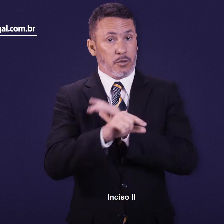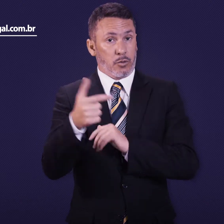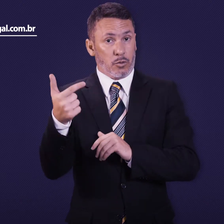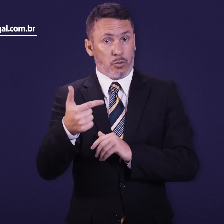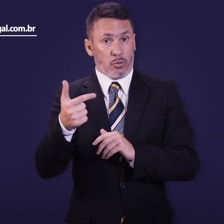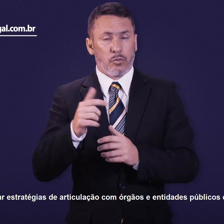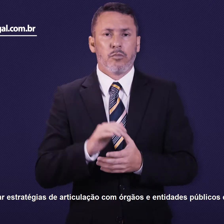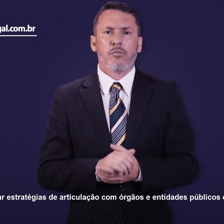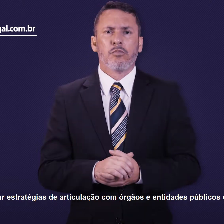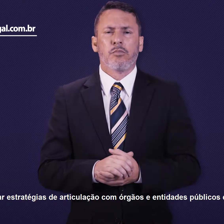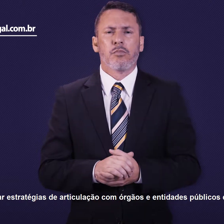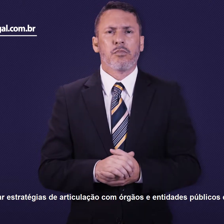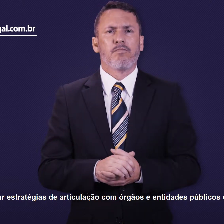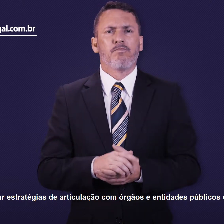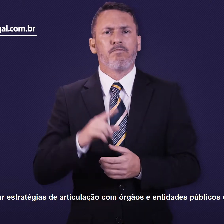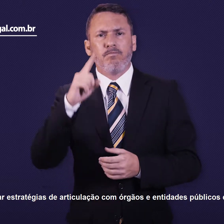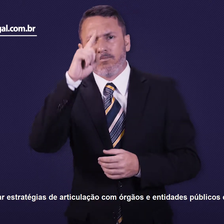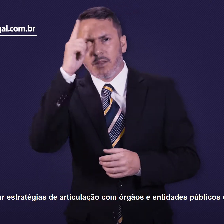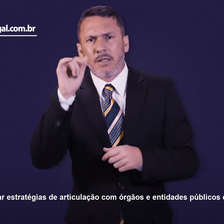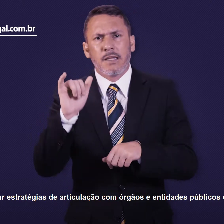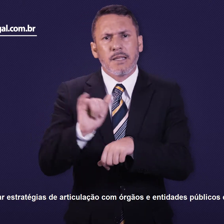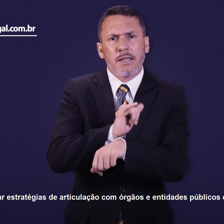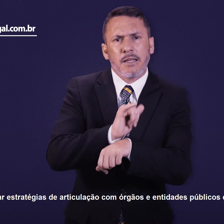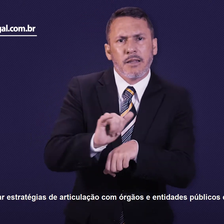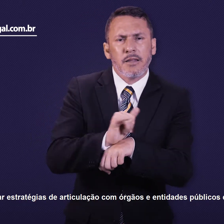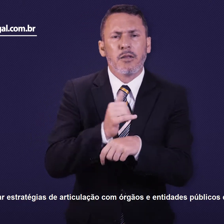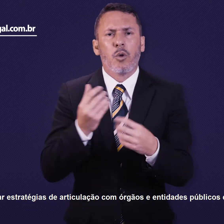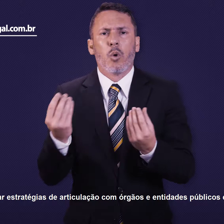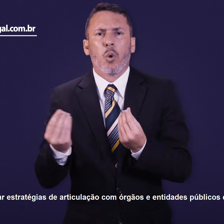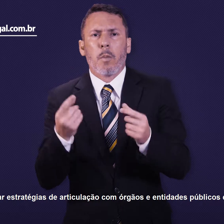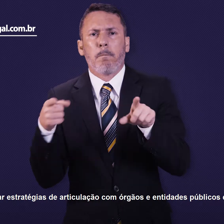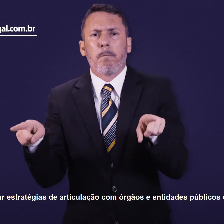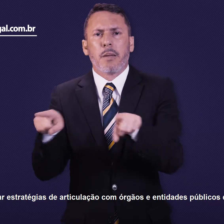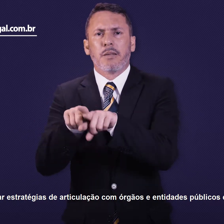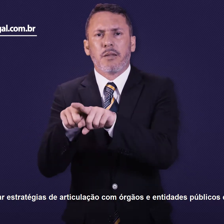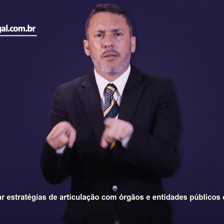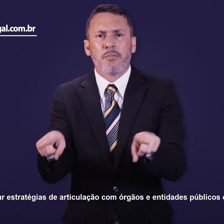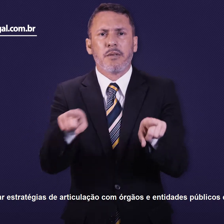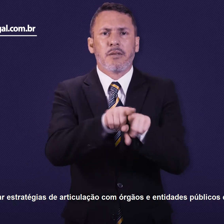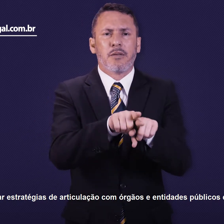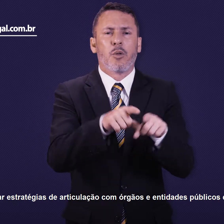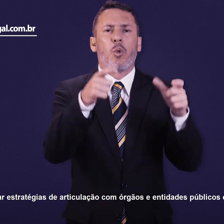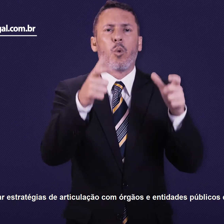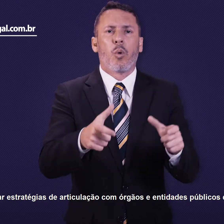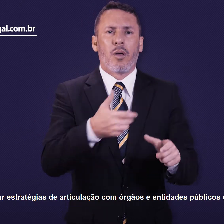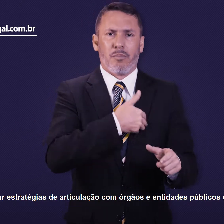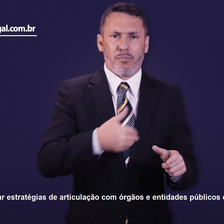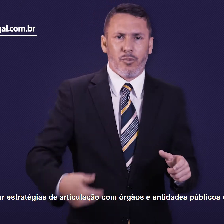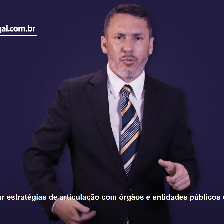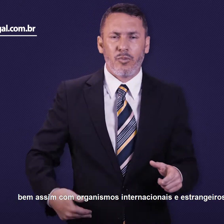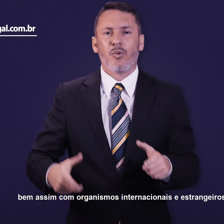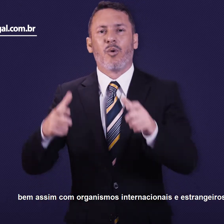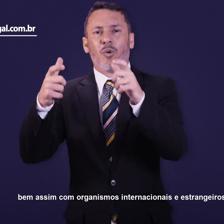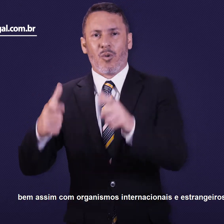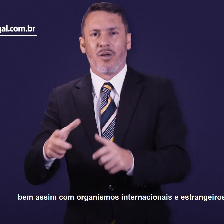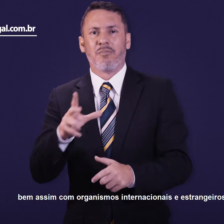Adotar estratégias de articulação com órgãos e entidades públicos e privados, bem assim com